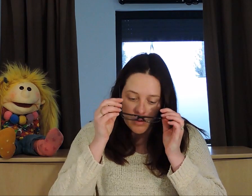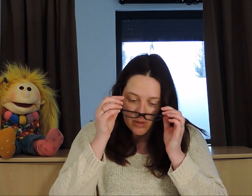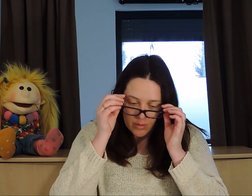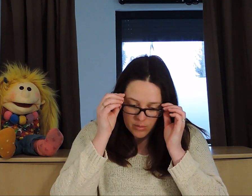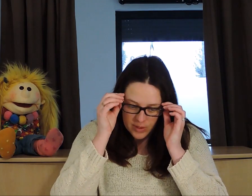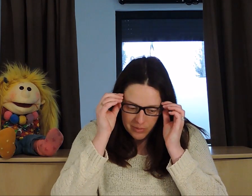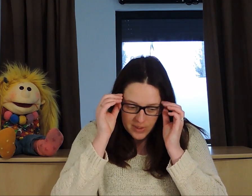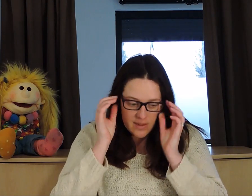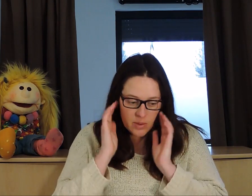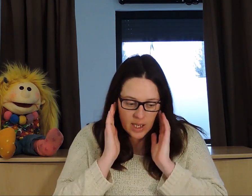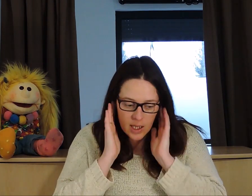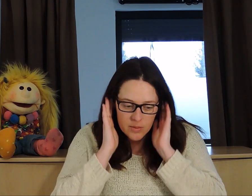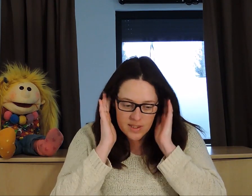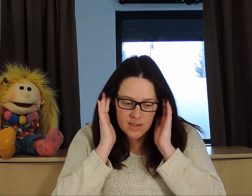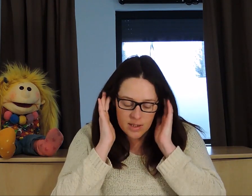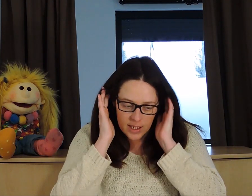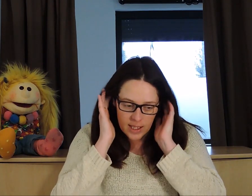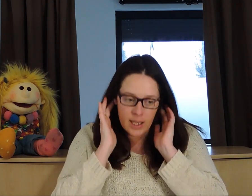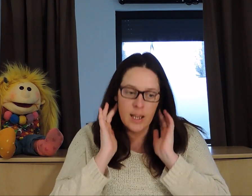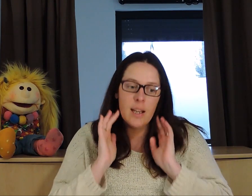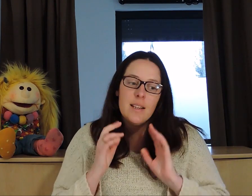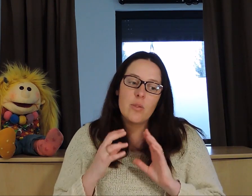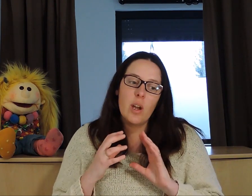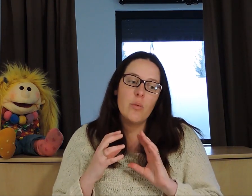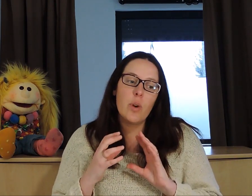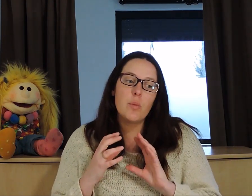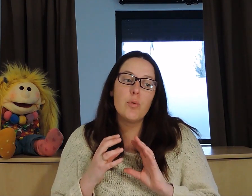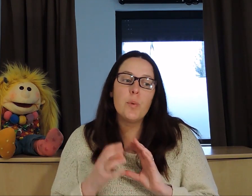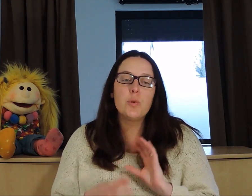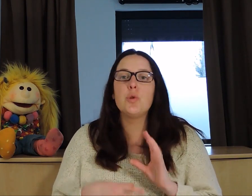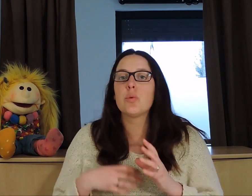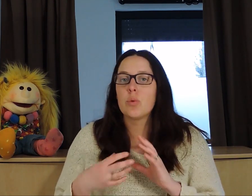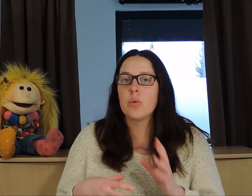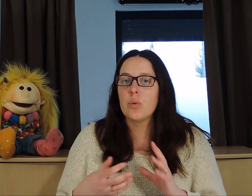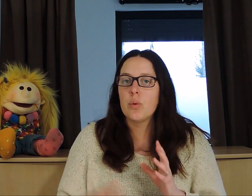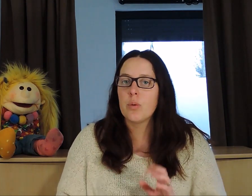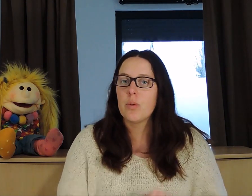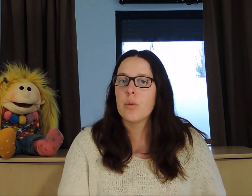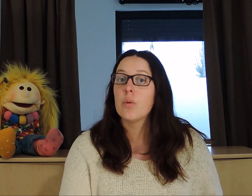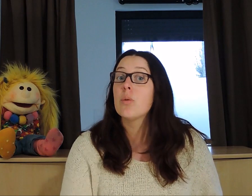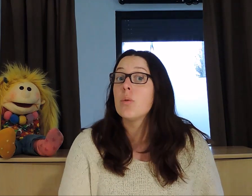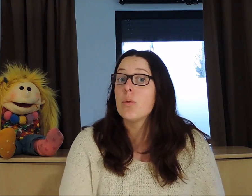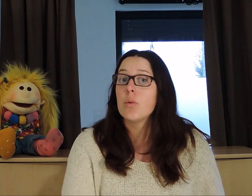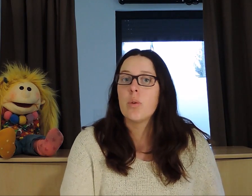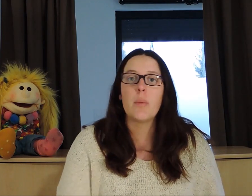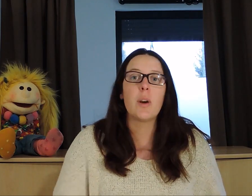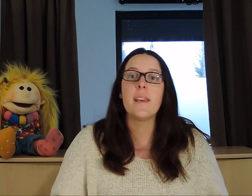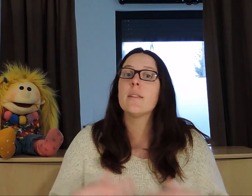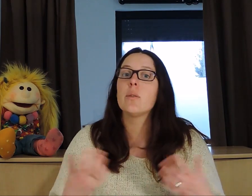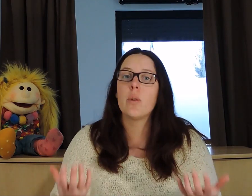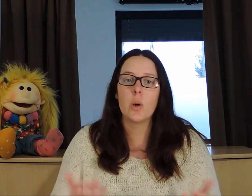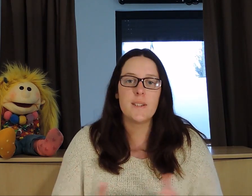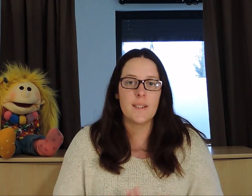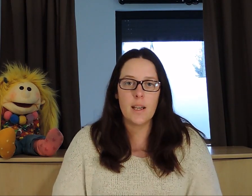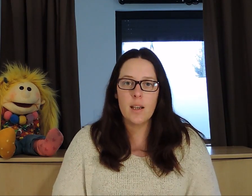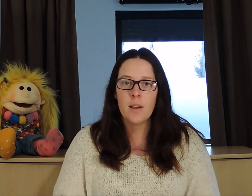Au niveau des oreilles aussi, les oreilles vont être plus petites que la moyenne ordinaire